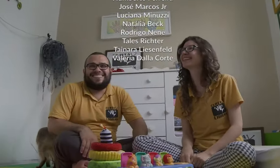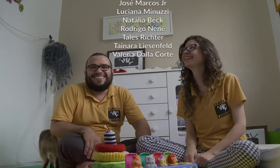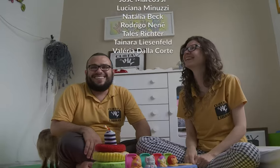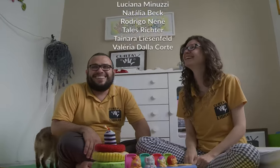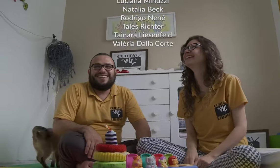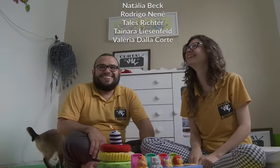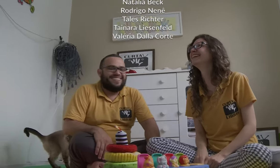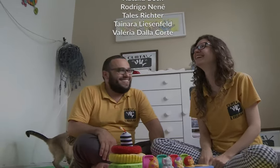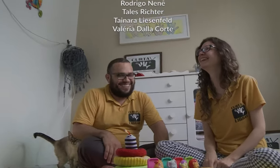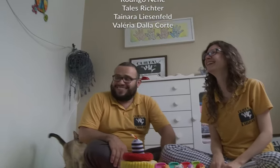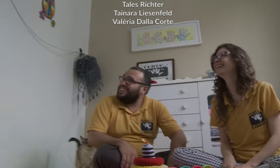Amém.